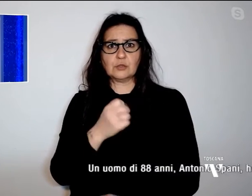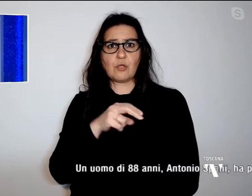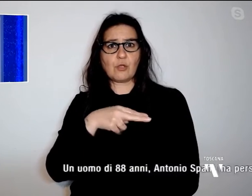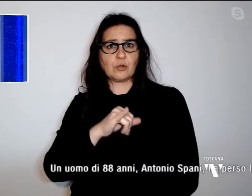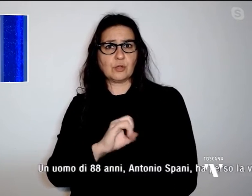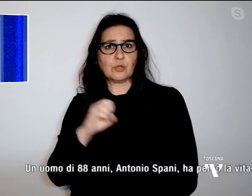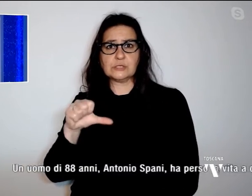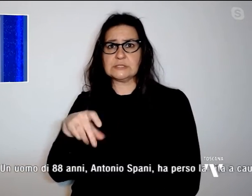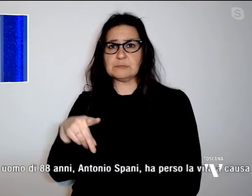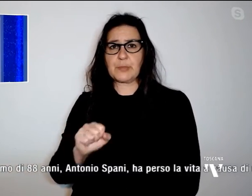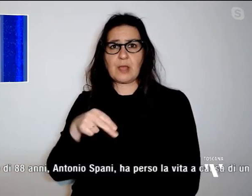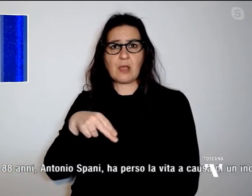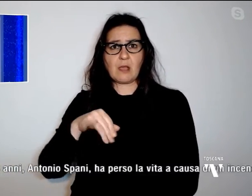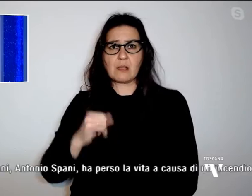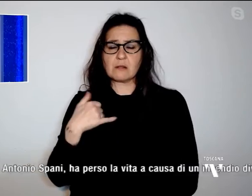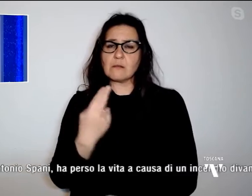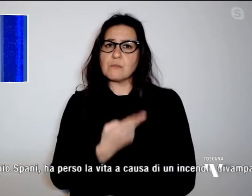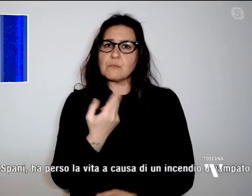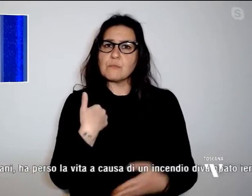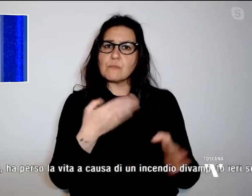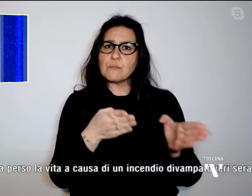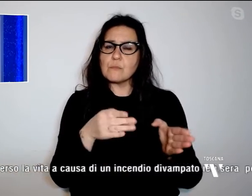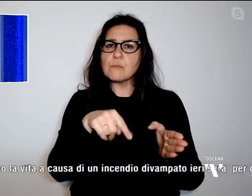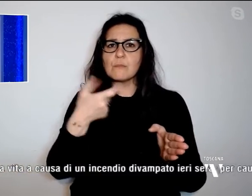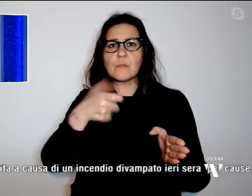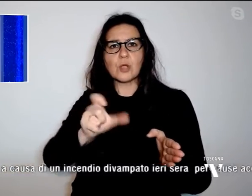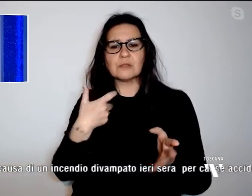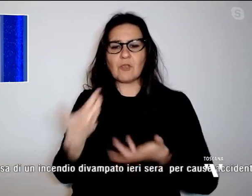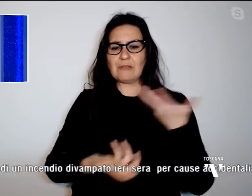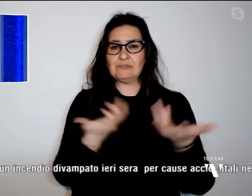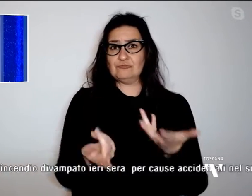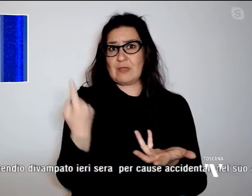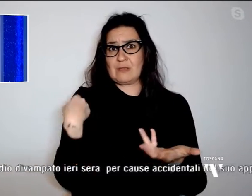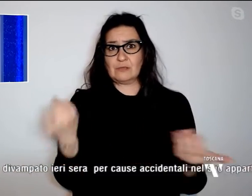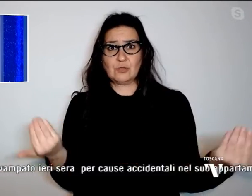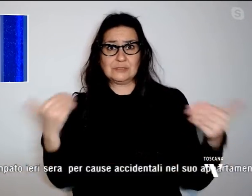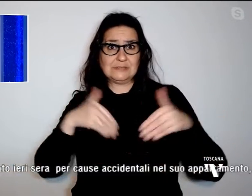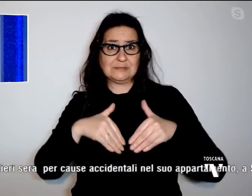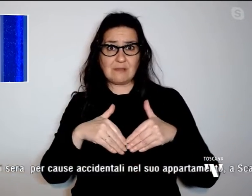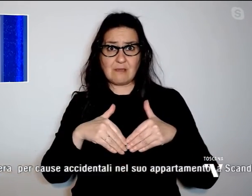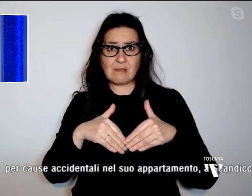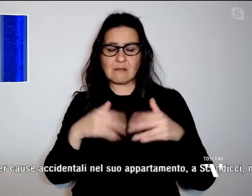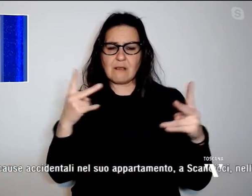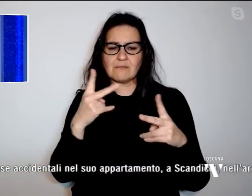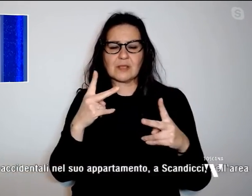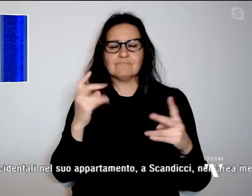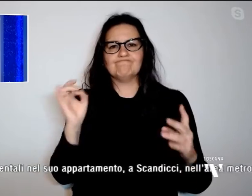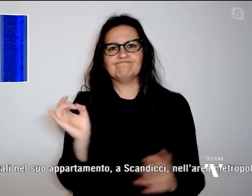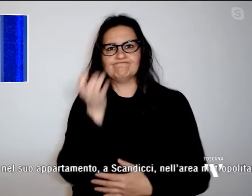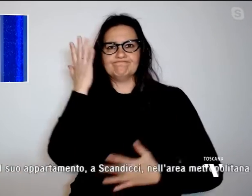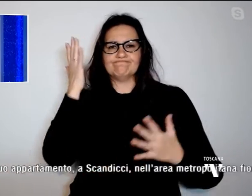vita a causa di un incendio divampato ieri sera per cause accidentali nel suo